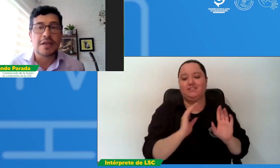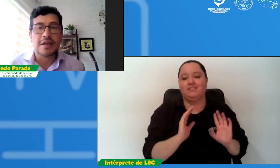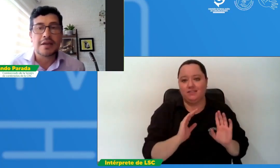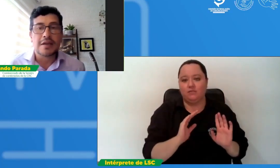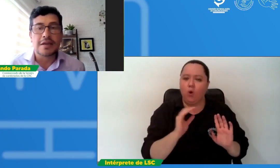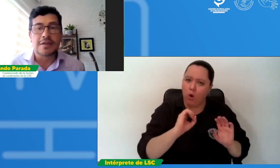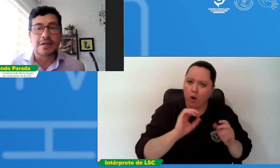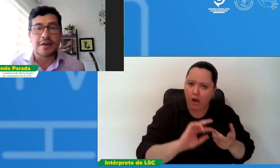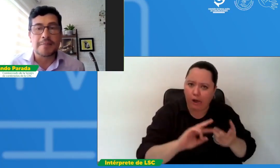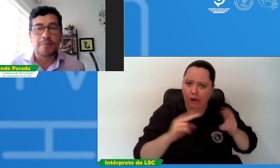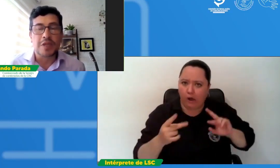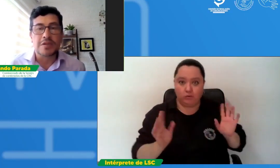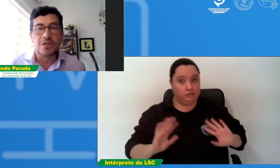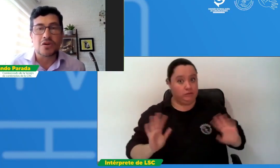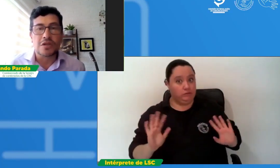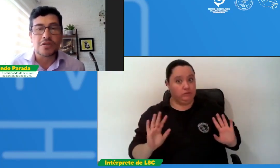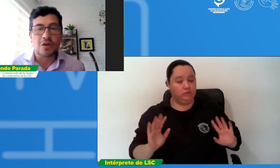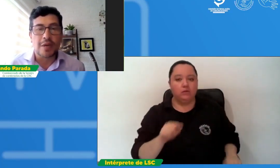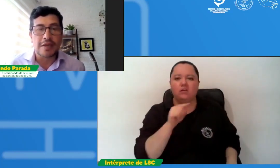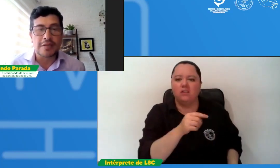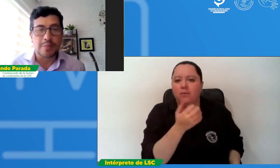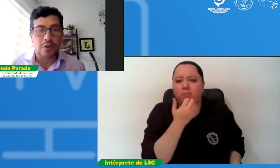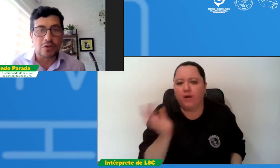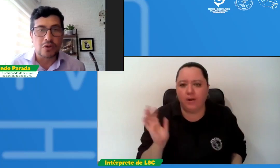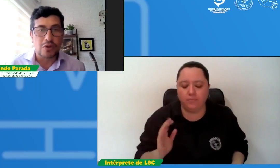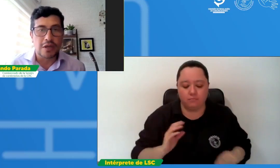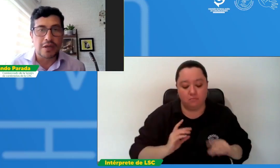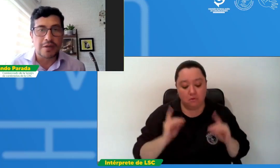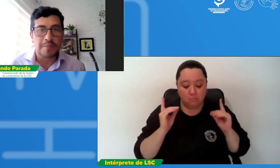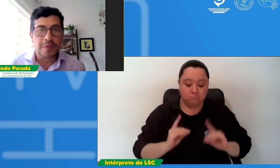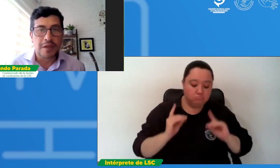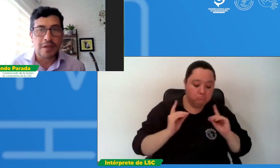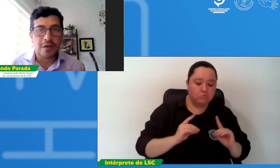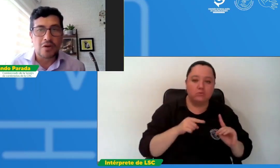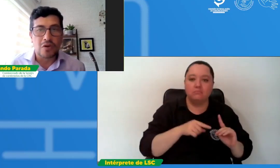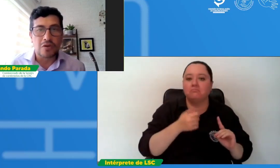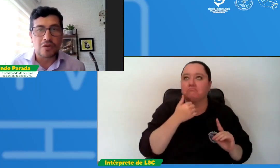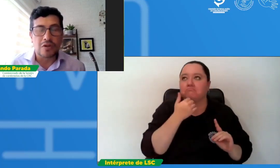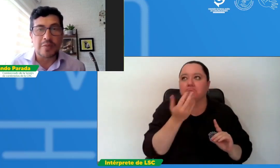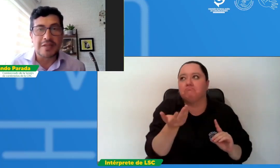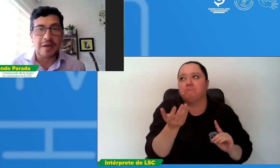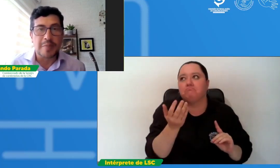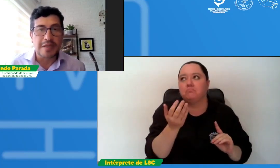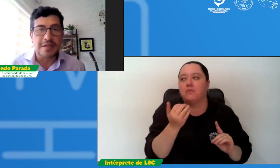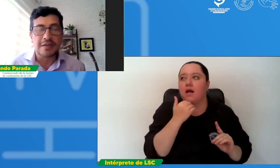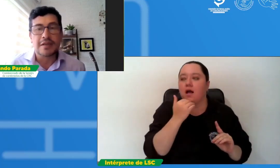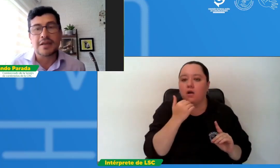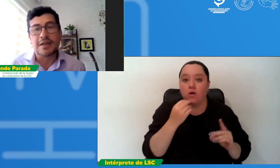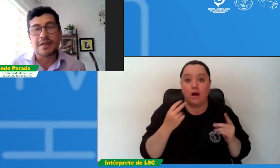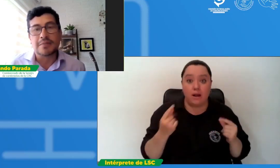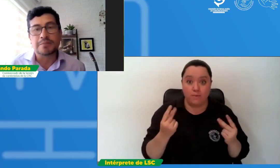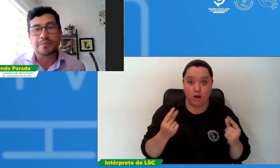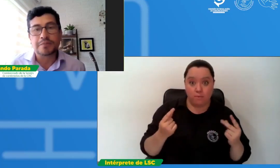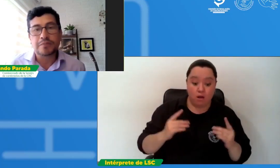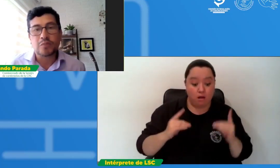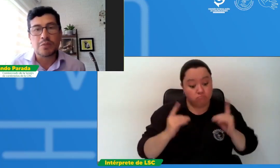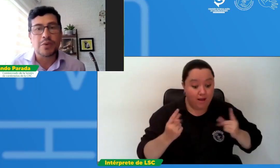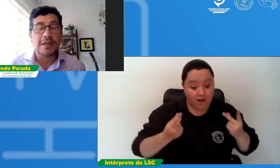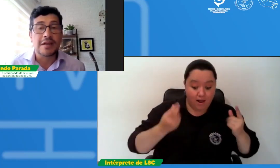y es que decisiones tomadas de pronto con demasiada prisa puedan tener